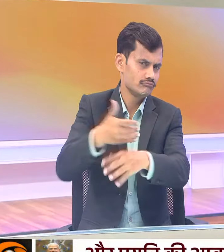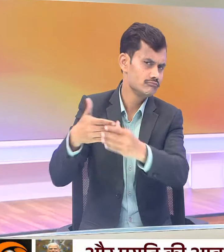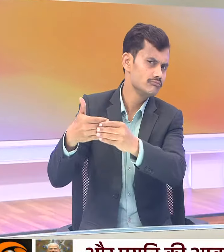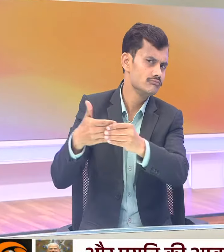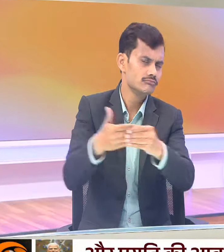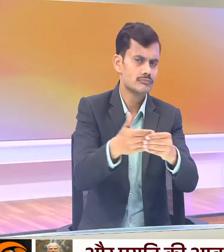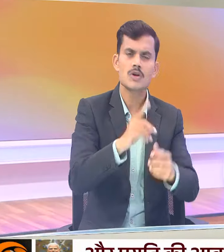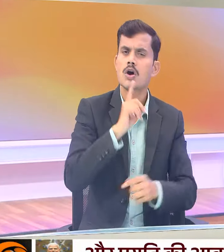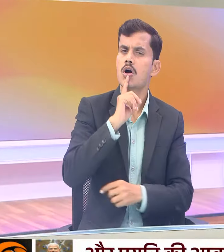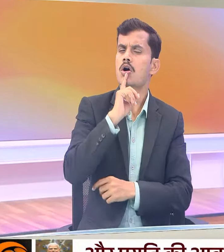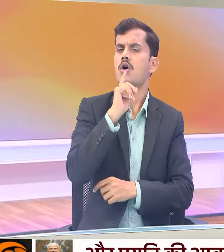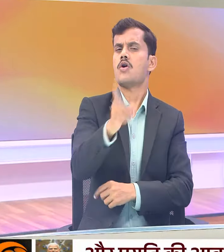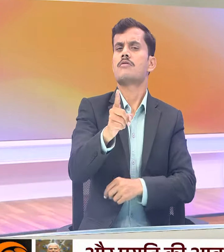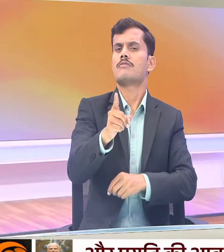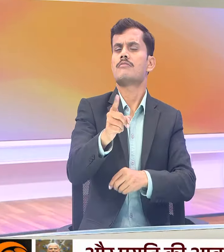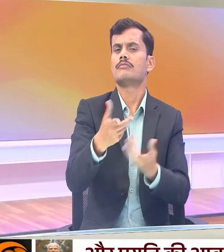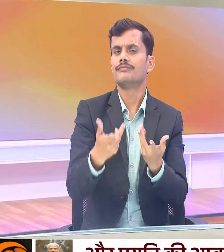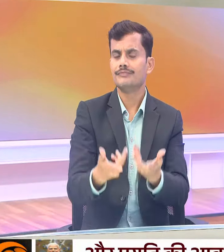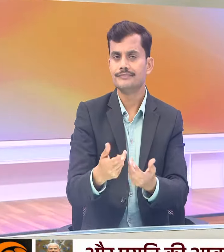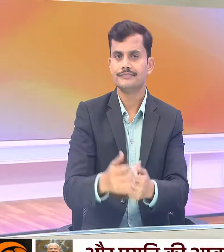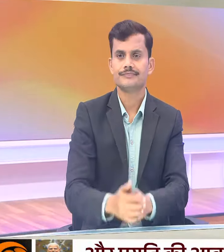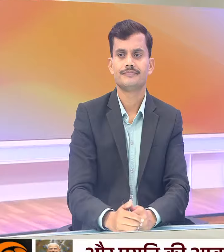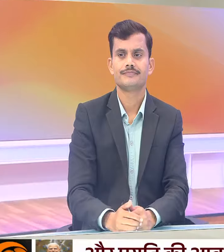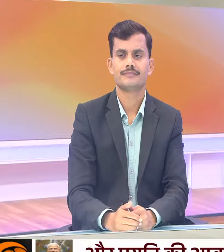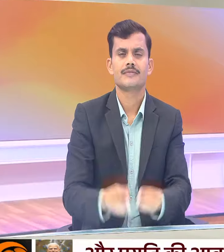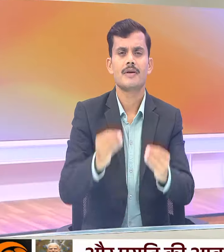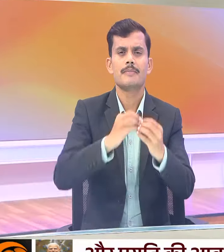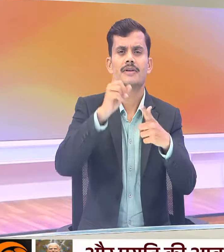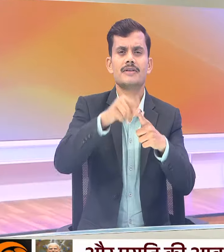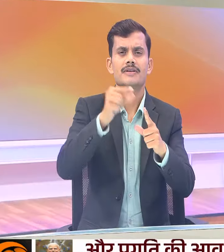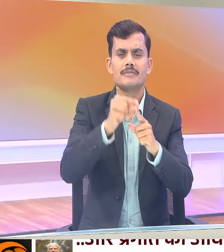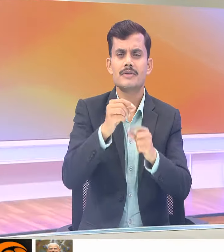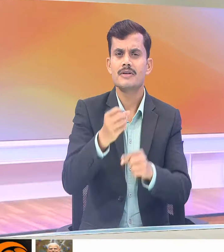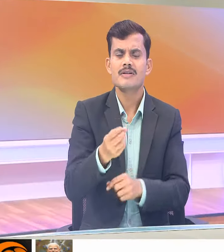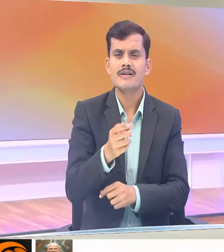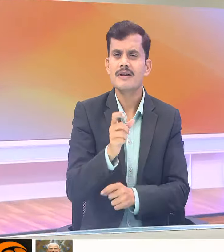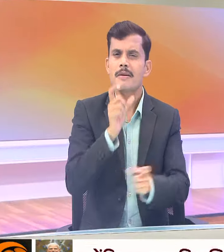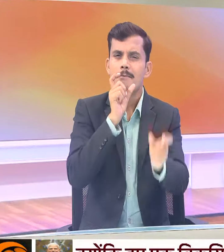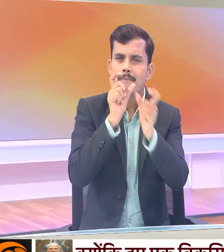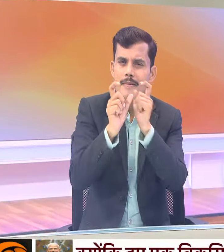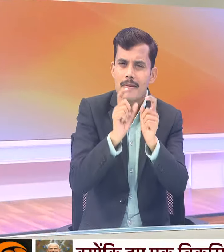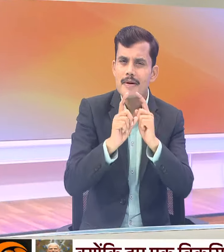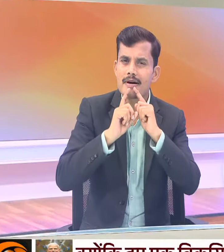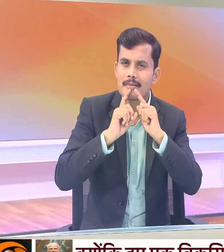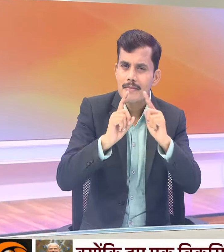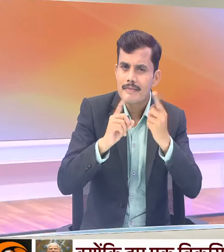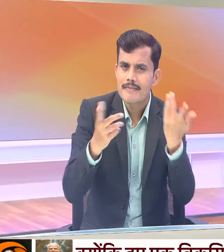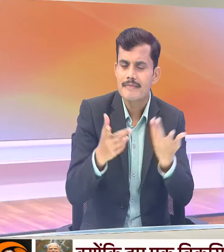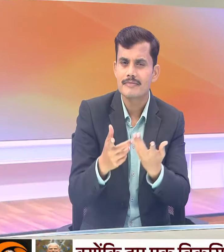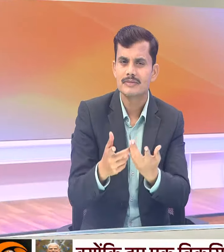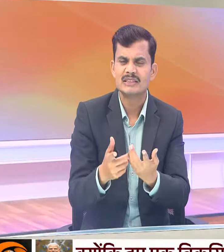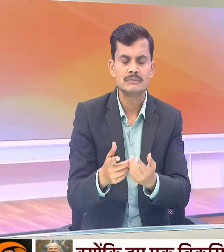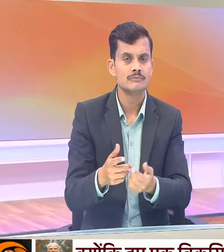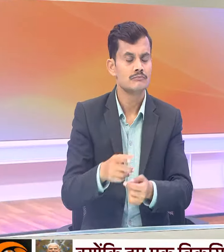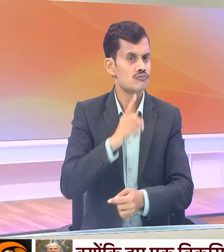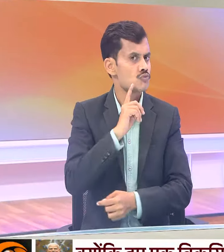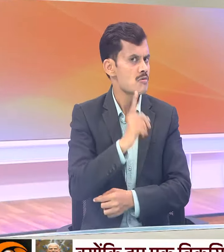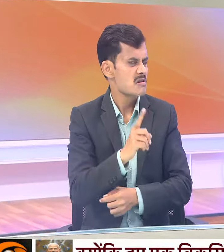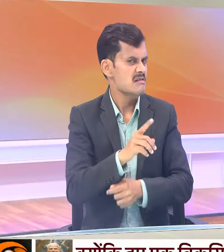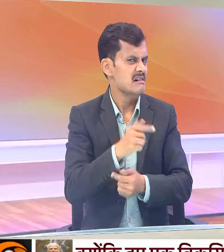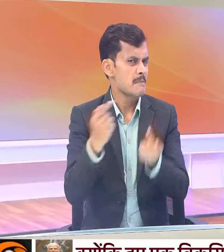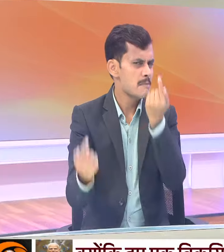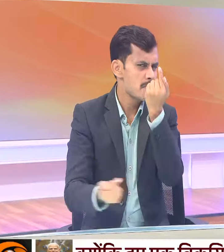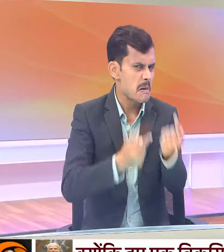हुकम किया है देशवासियों ने। उसकी आवाज को कुचलने का